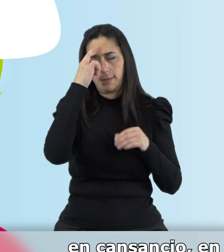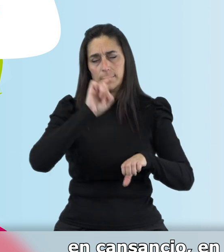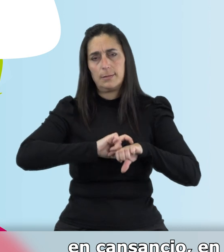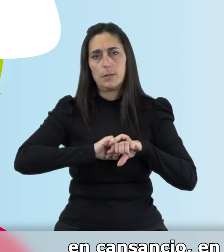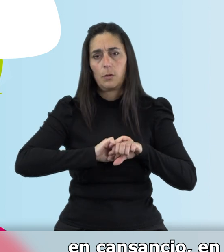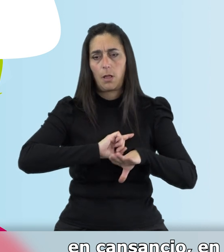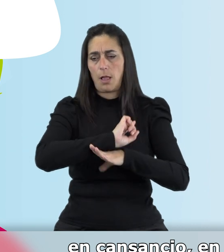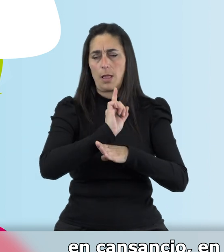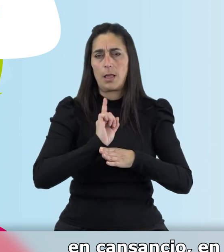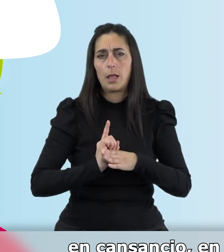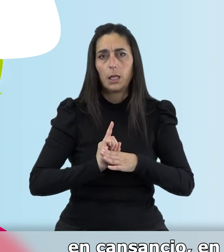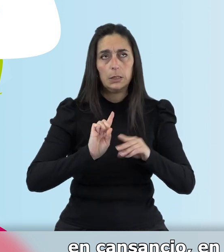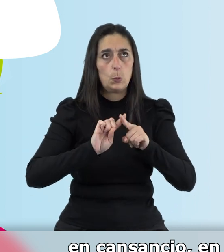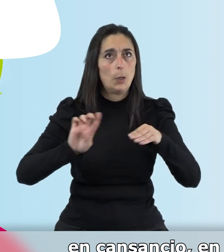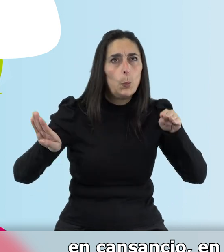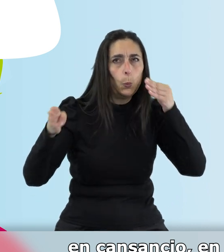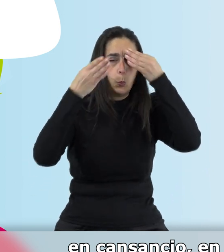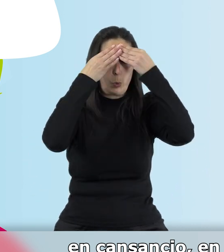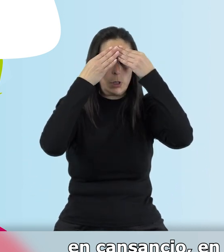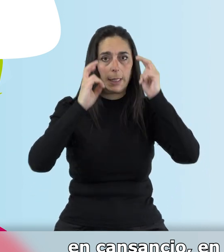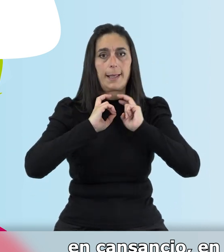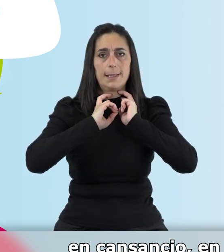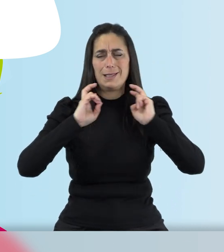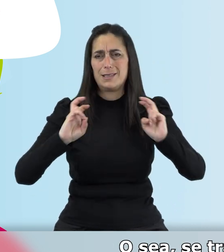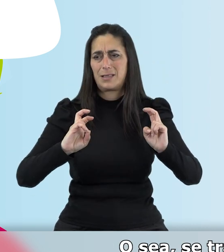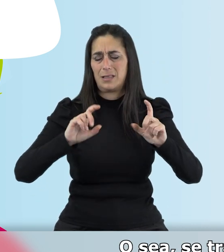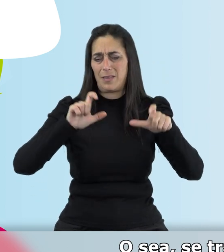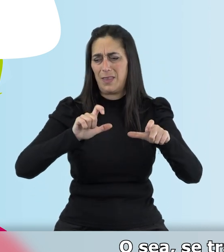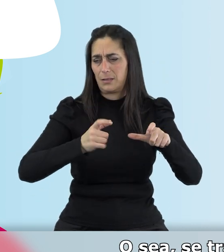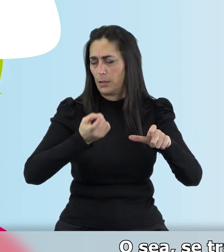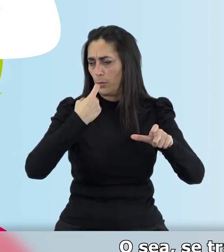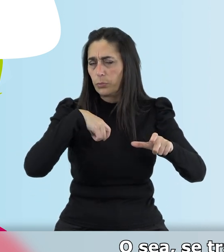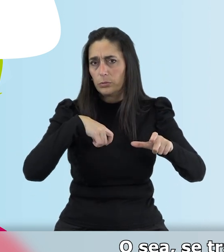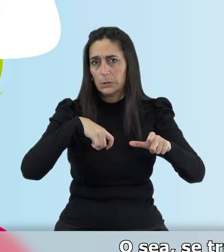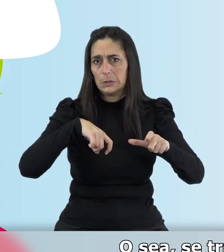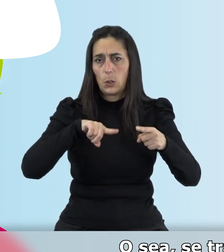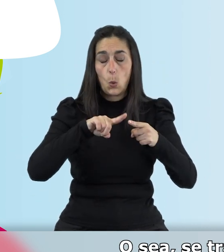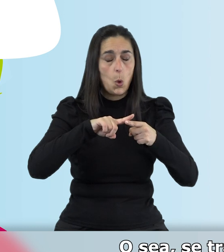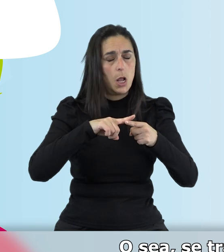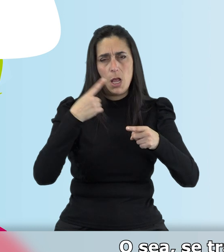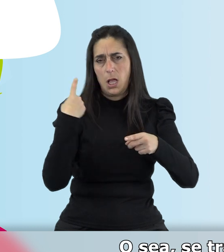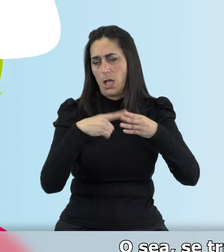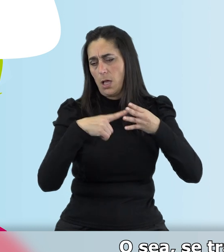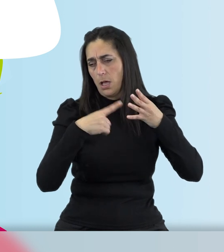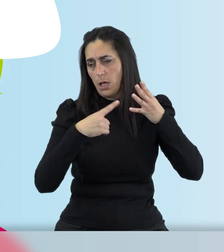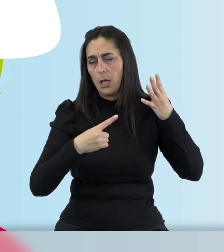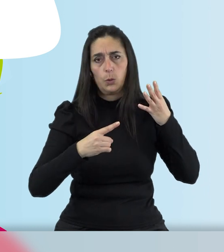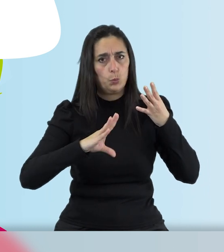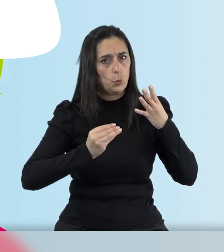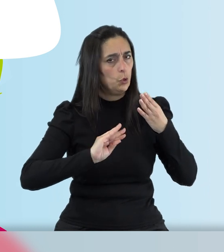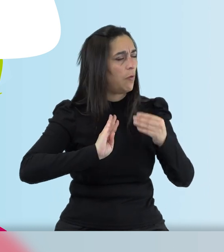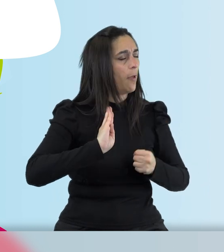cansancio, en saturación, en estrés, en falta de descanso. O sea, se traduce en muchísimas consecuencias